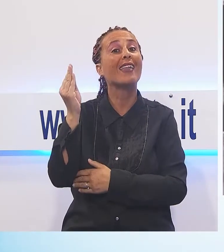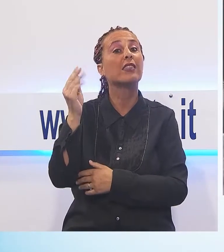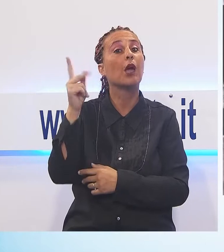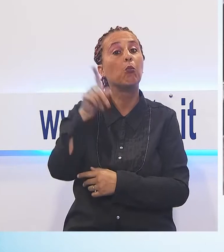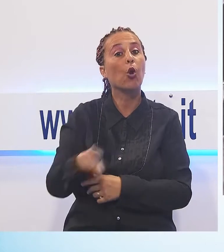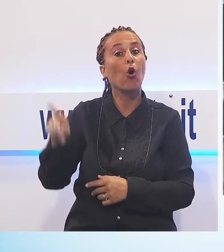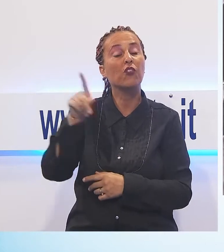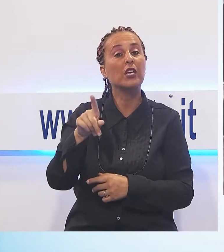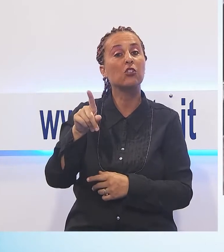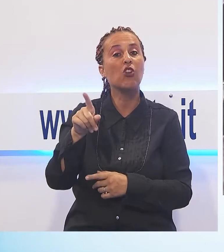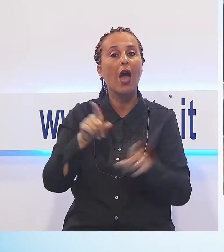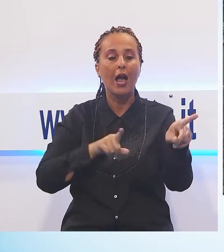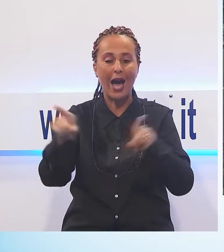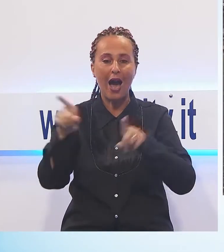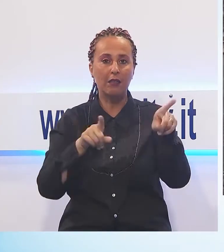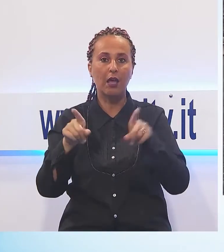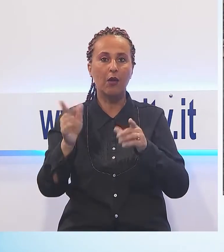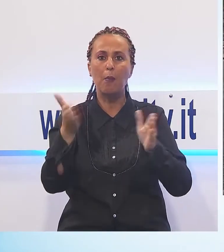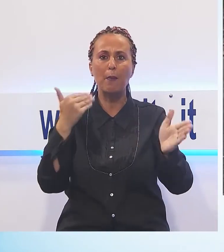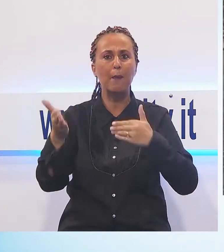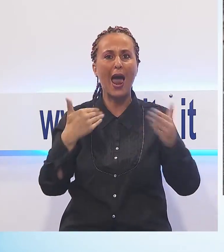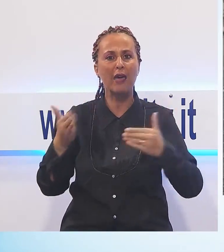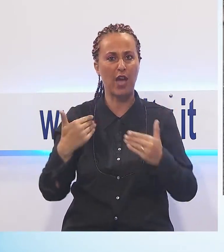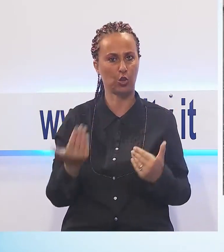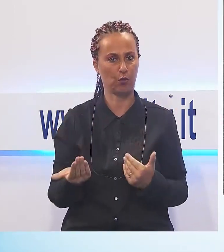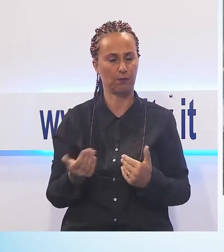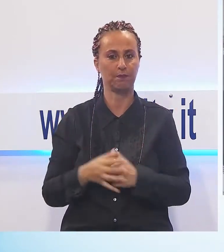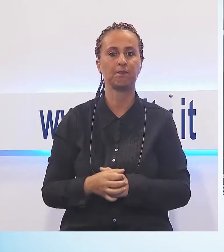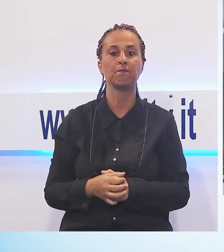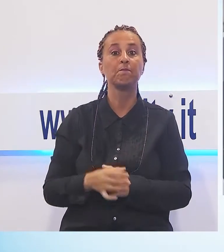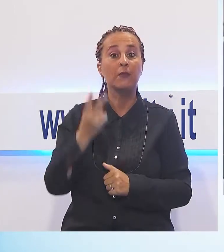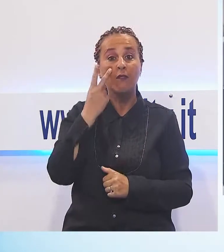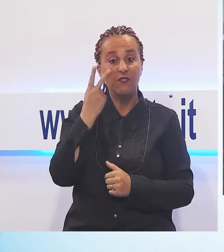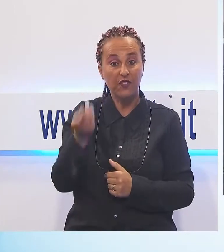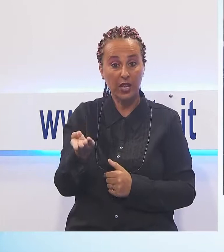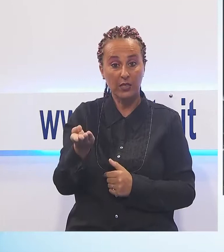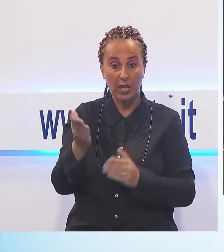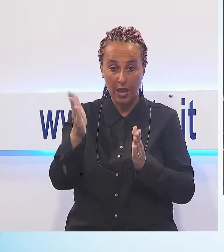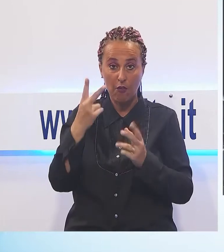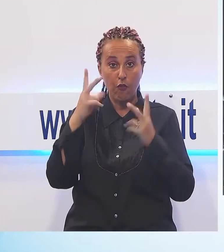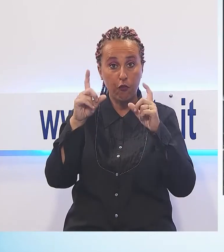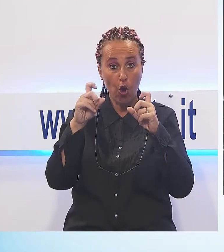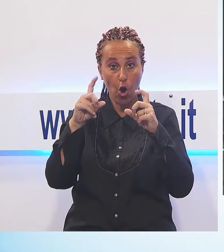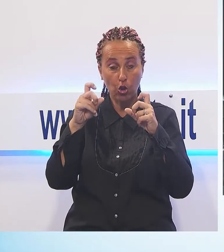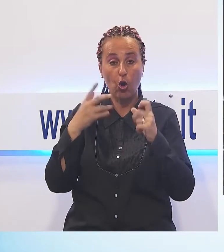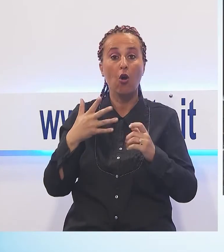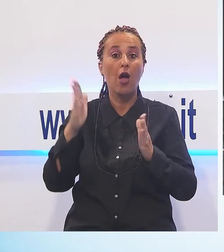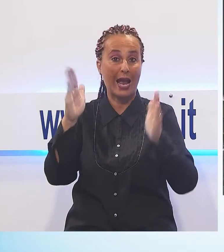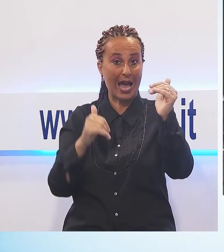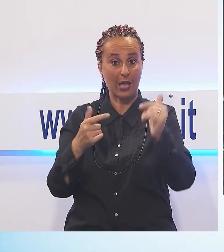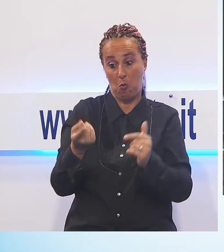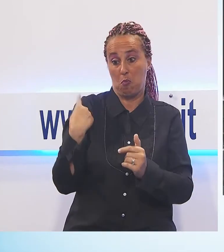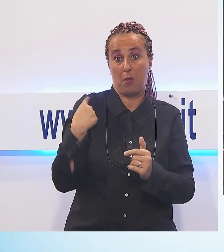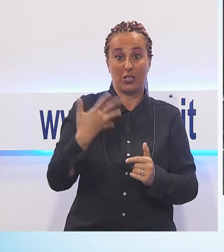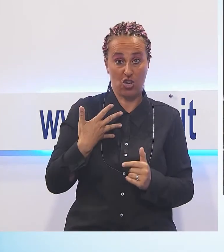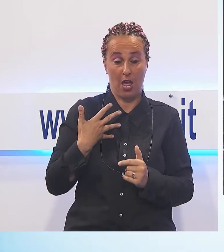che indicavano Vagli sotto. Se lei vede anche questo è stato tolto. Vagli sotto è stato tolto. Anche in questo caso